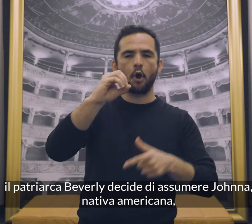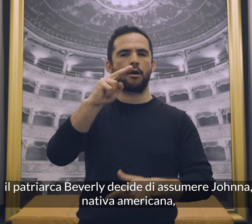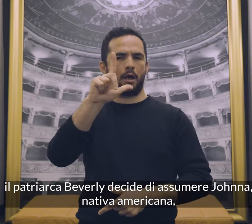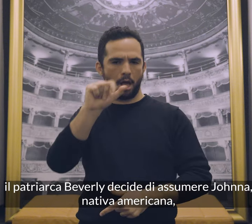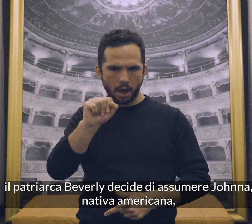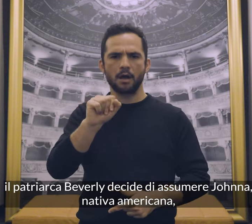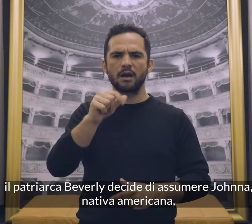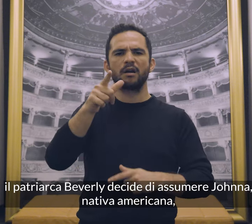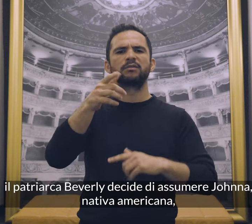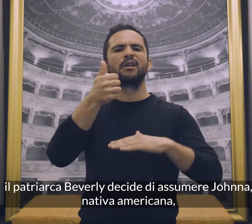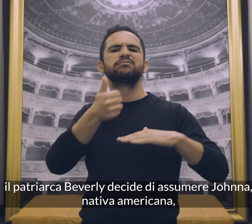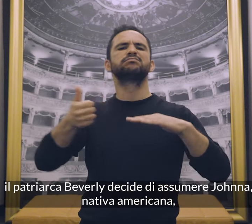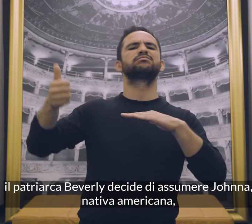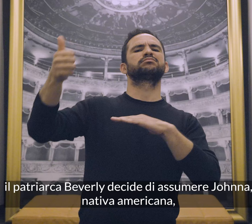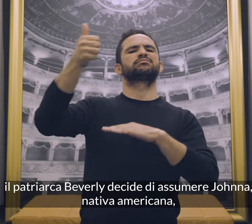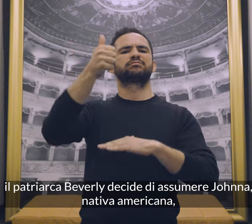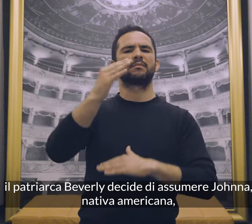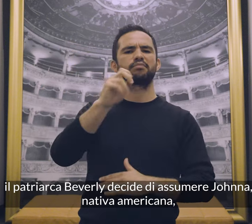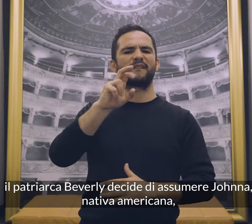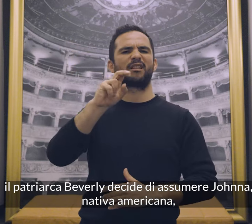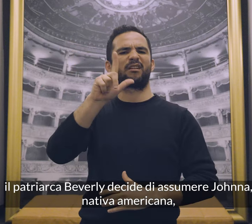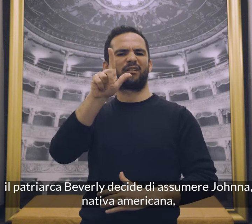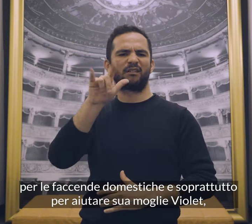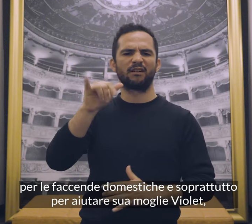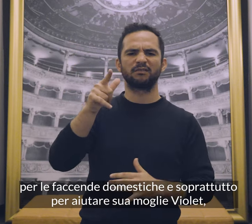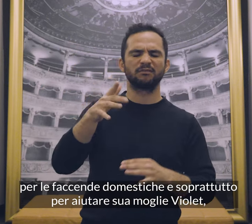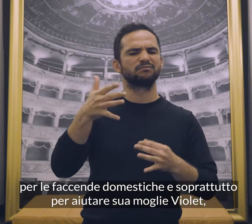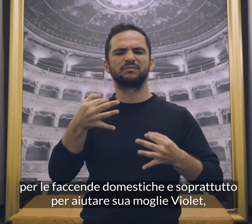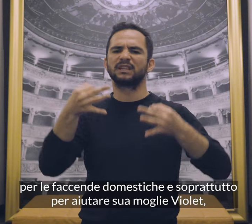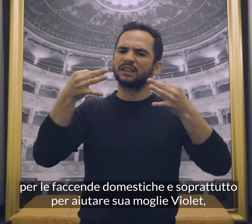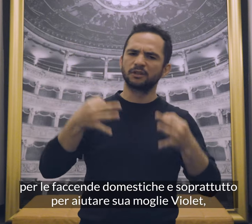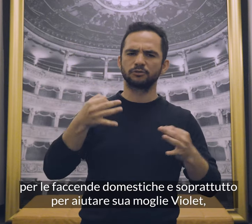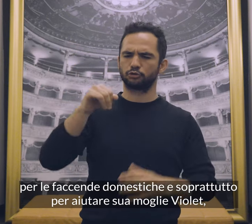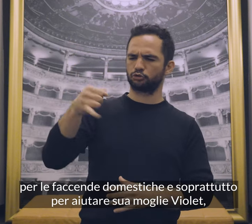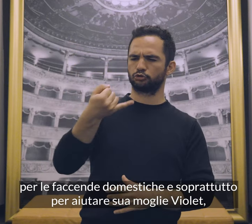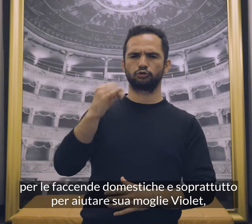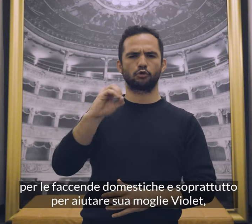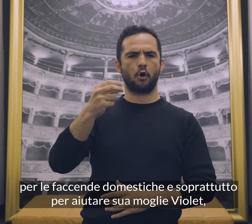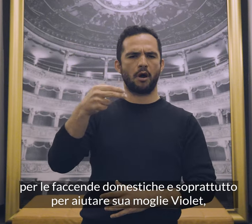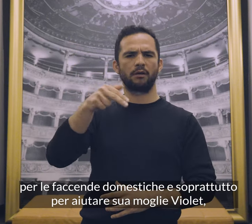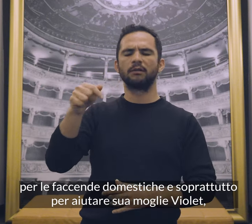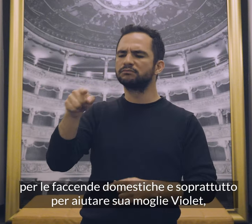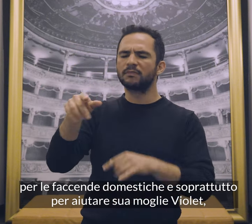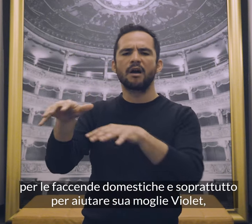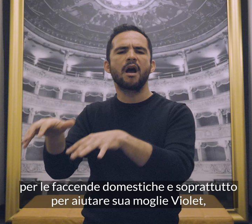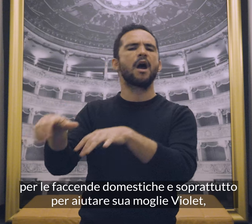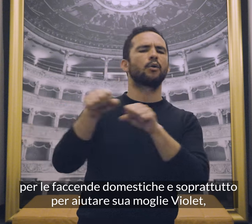assumere Jonah, nativa americana, per le faccende domestiche e soprattutto per